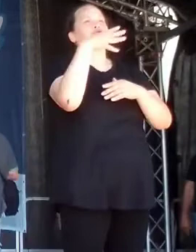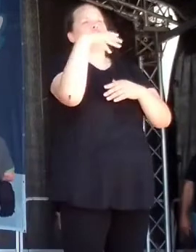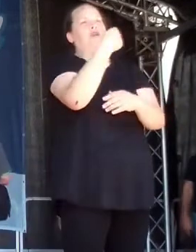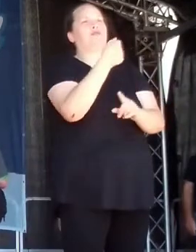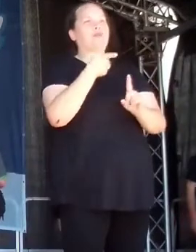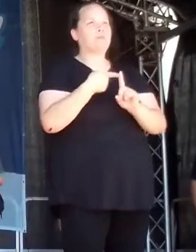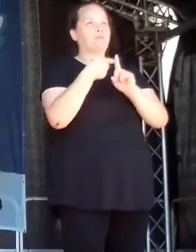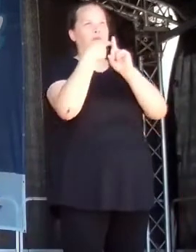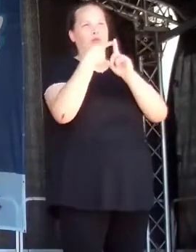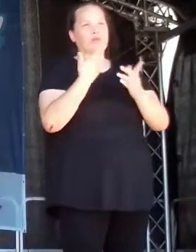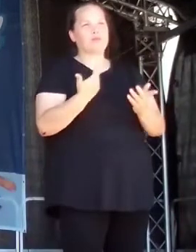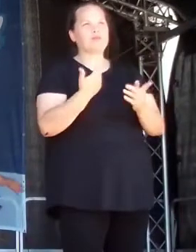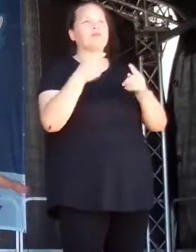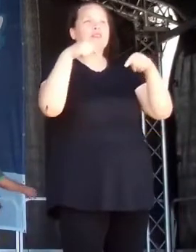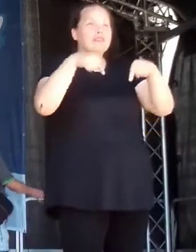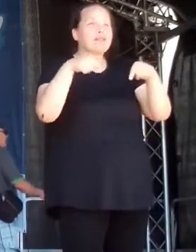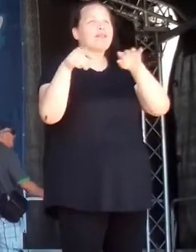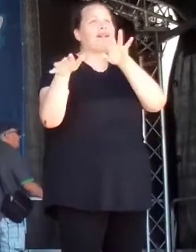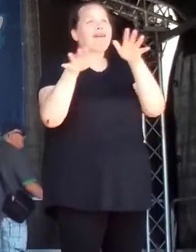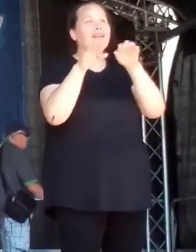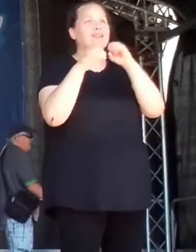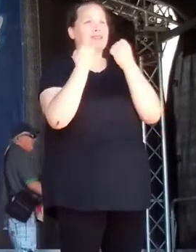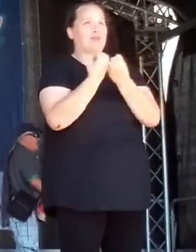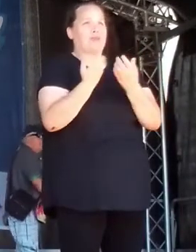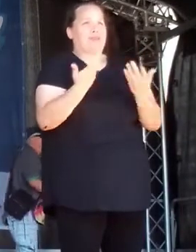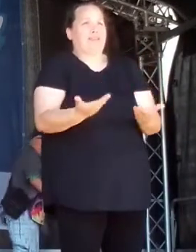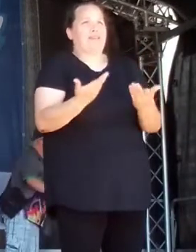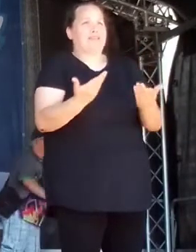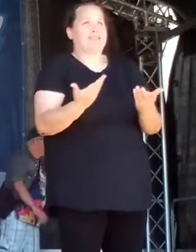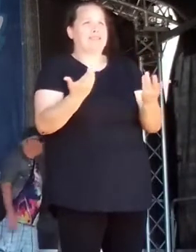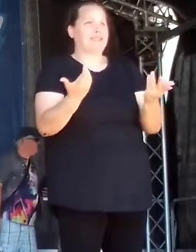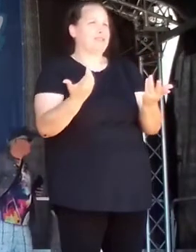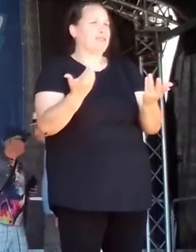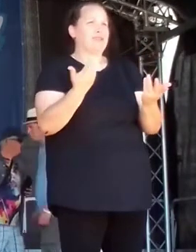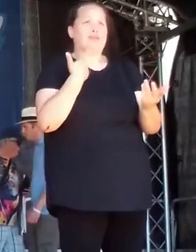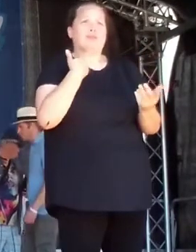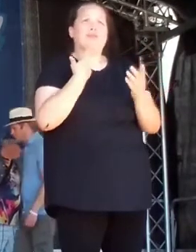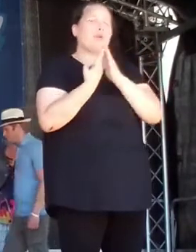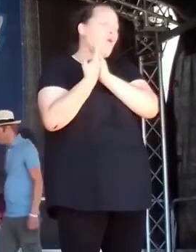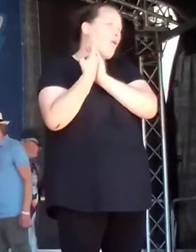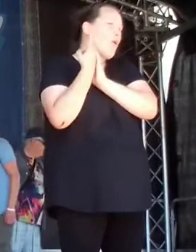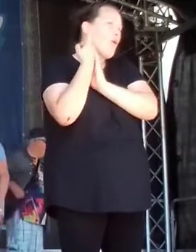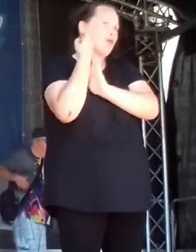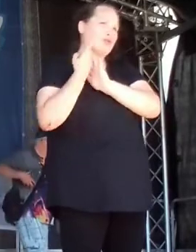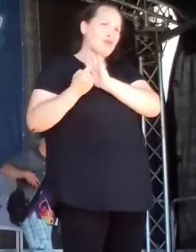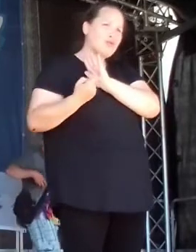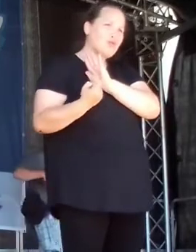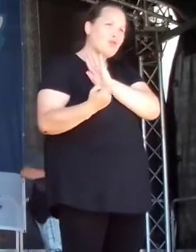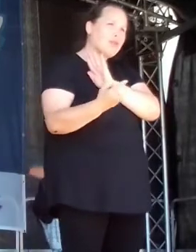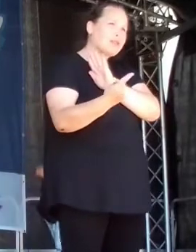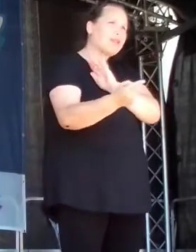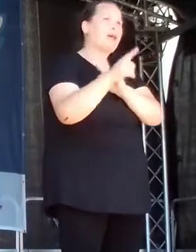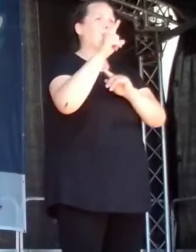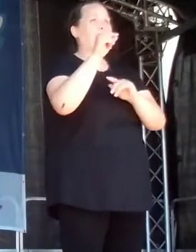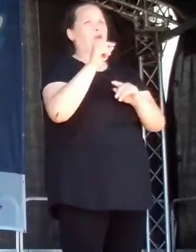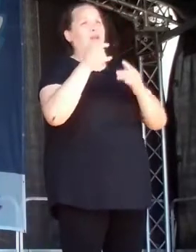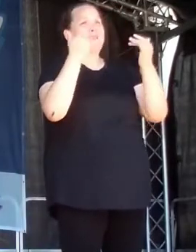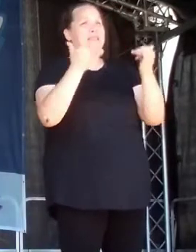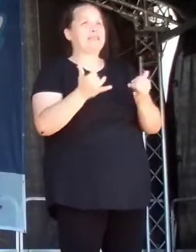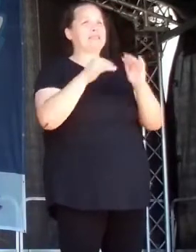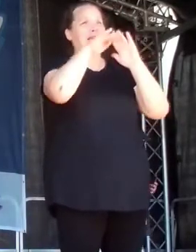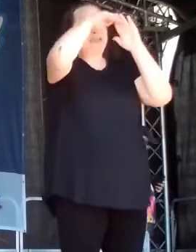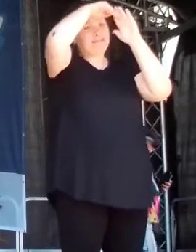ähnliche Situation, haben wir jetzt riesige Überkapazitäten, ein riesen Schuldenberg, eine drohende Inflation und jetzt heben die